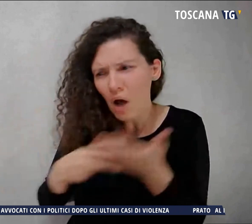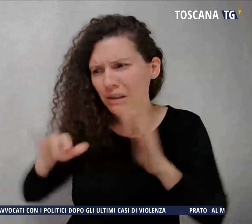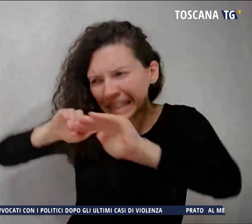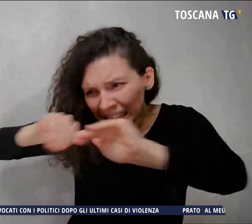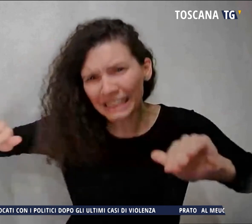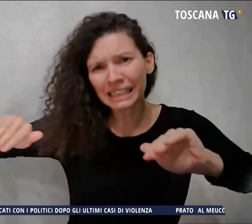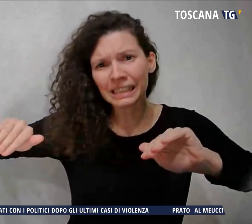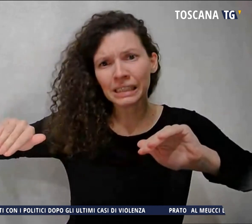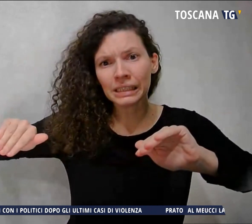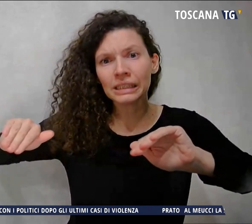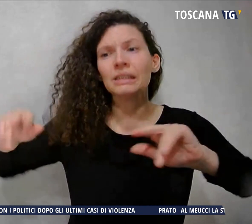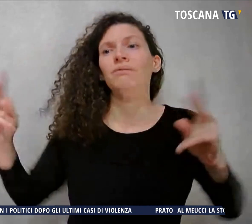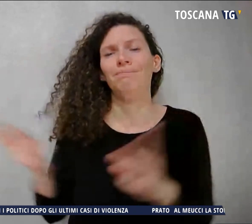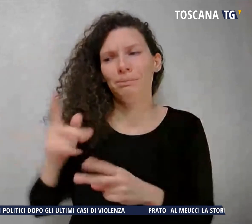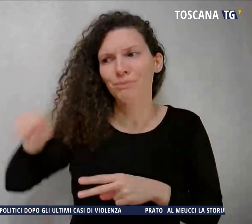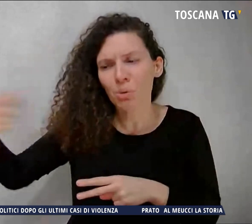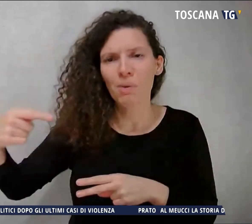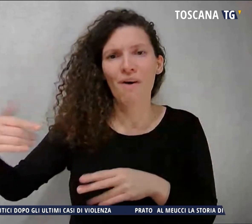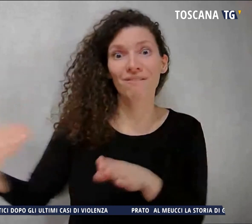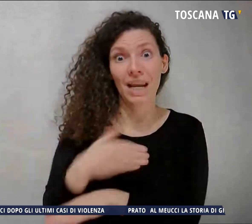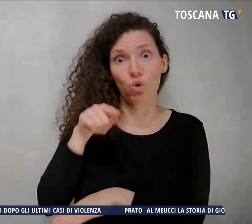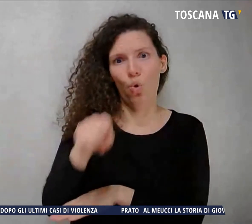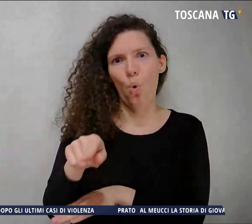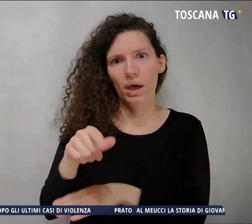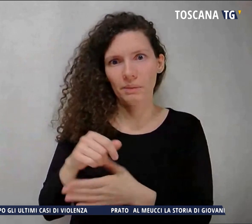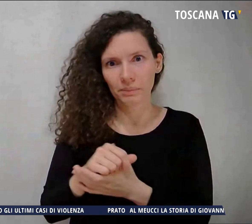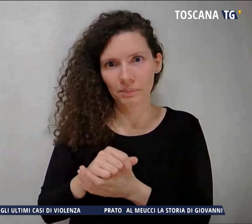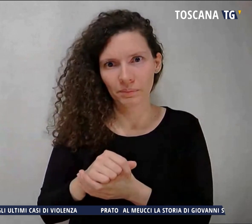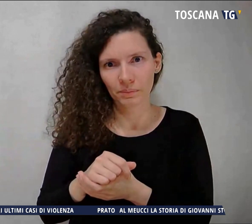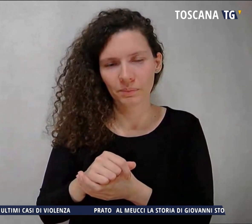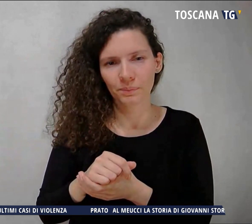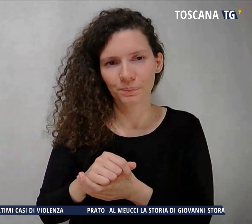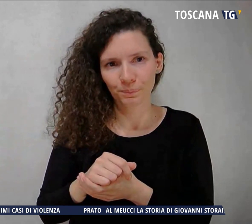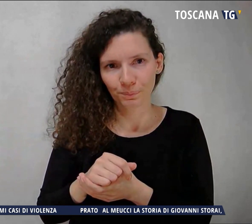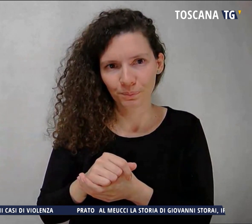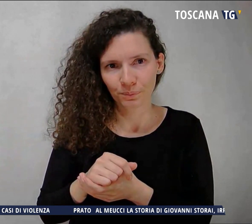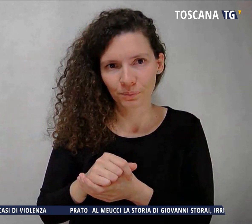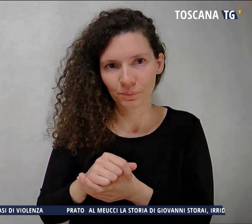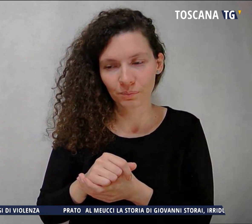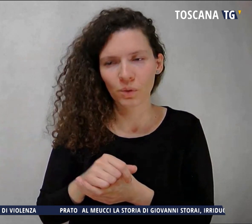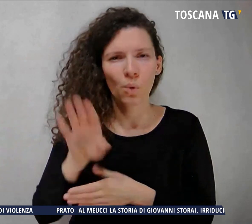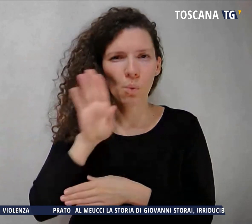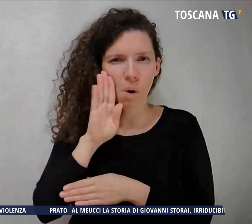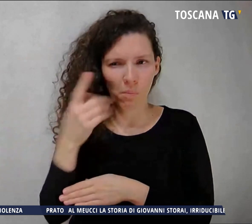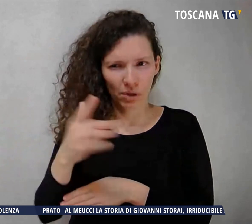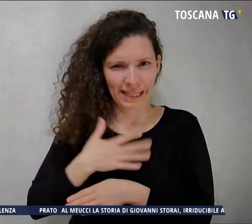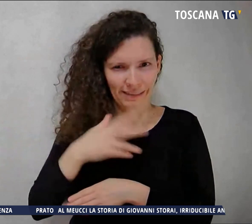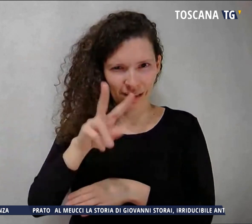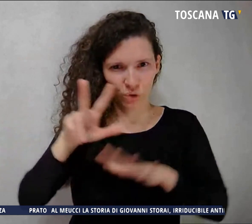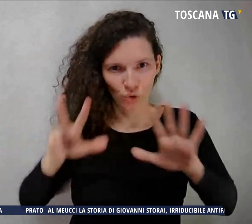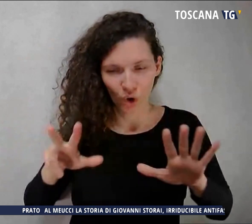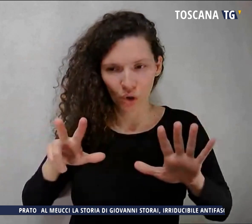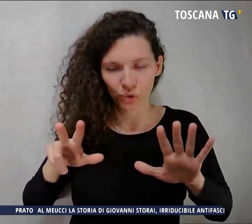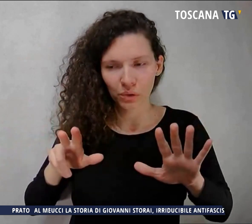poi colpito lui. Il 28enne si è recato in ospedale però solamente la notte scorsa.